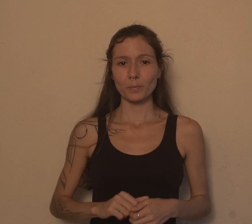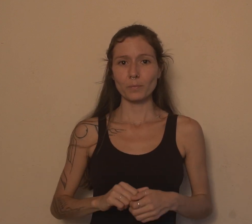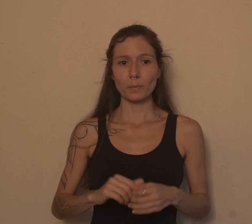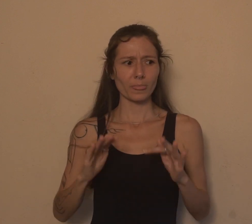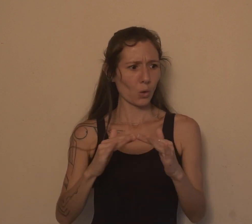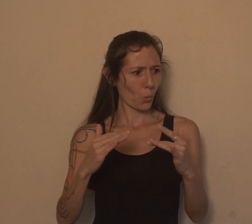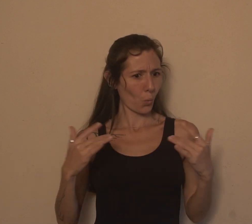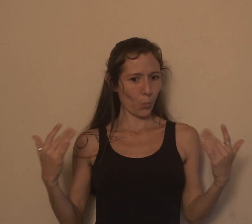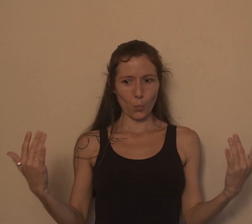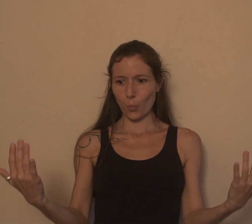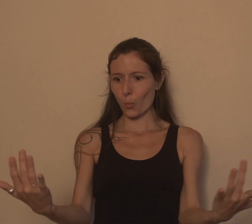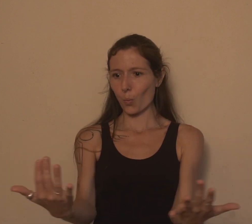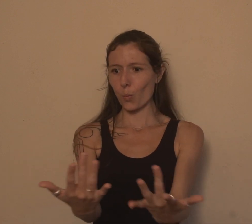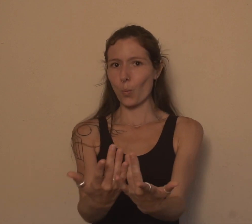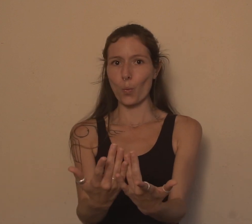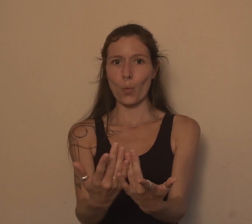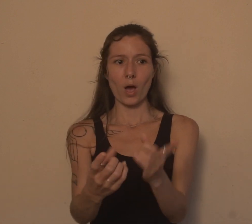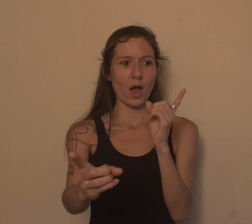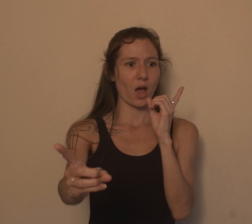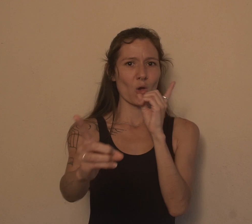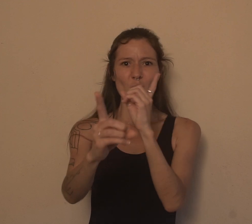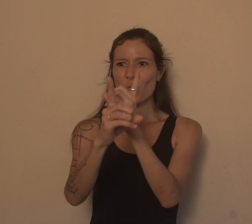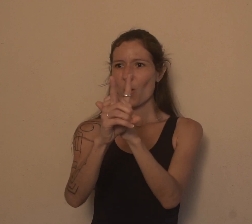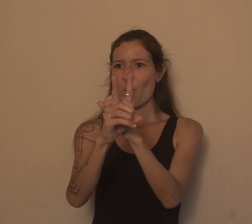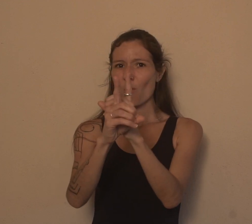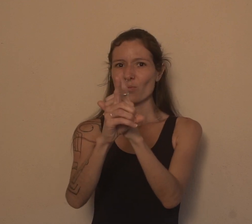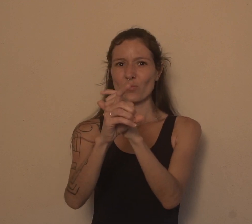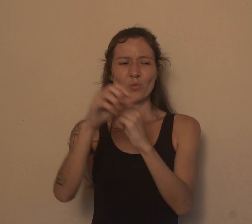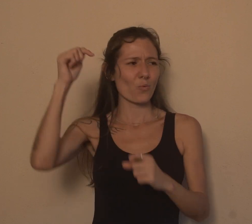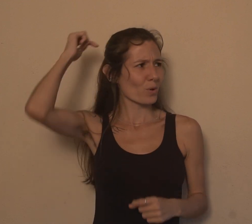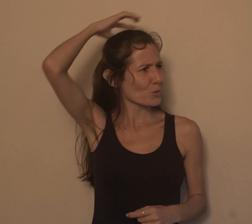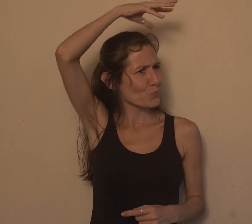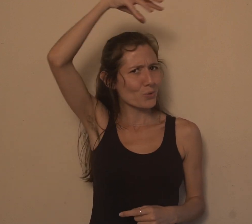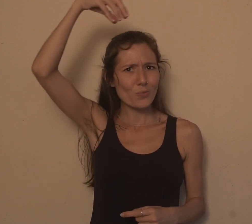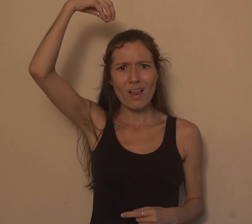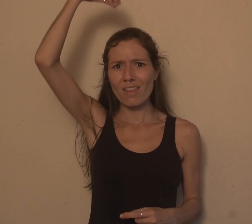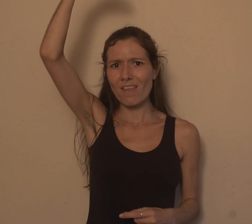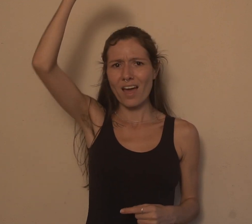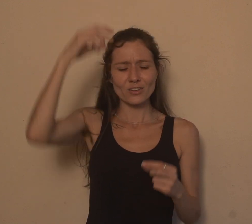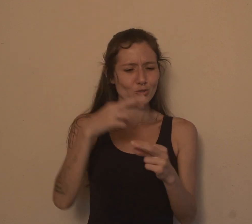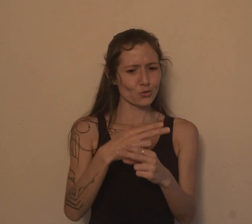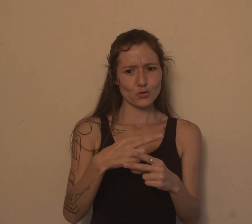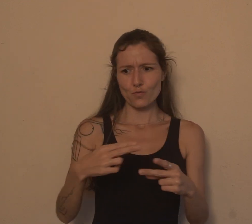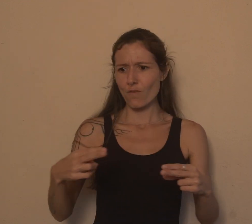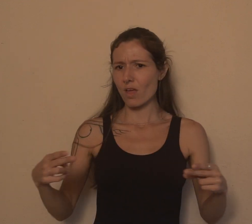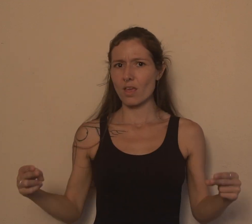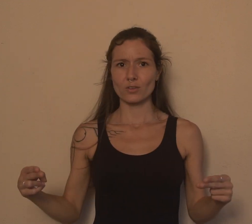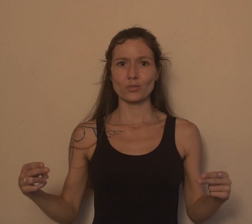Sebastião anda atravessando, se encontra várias dimensões de várias entidades, de pessoas nos mesmos locais. A licença, ela é